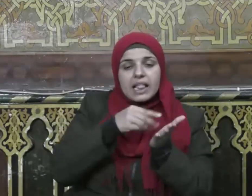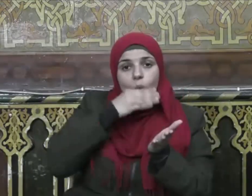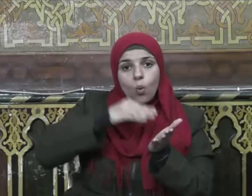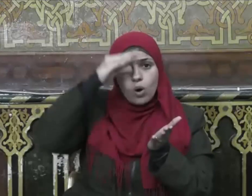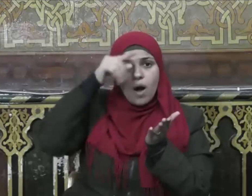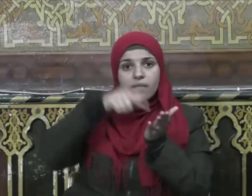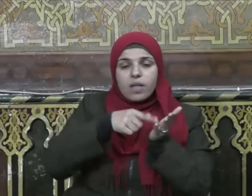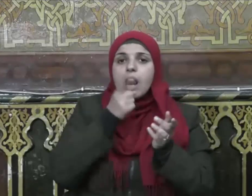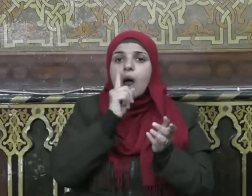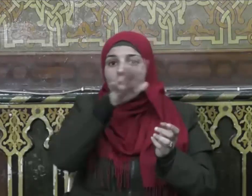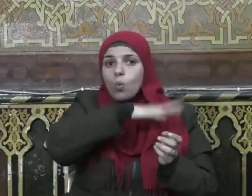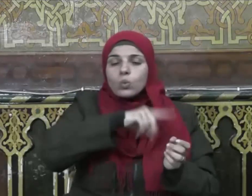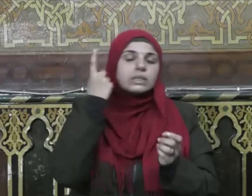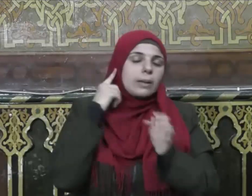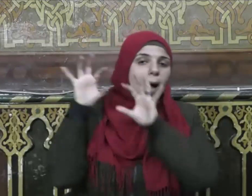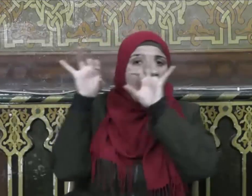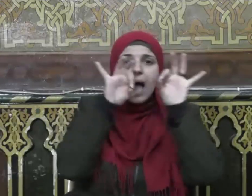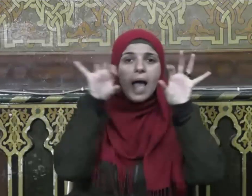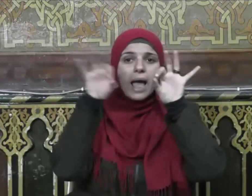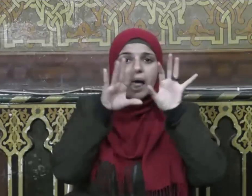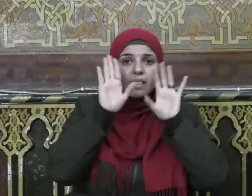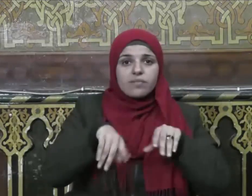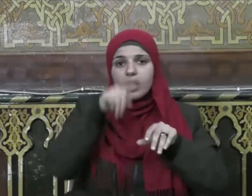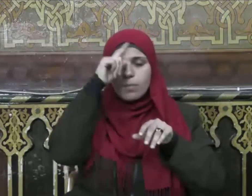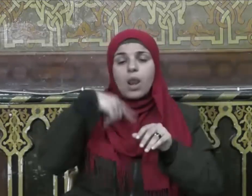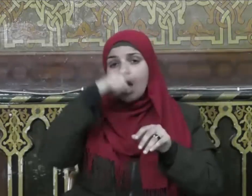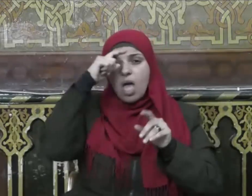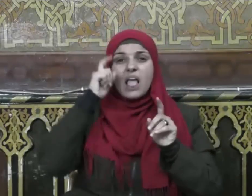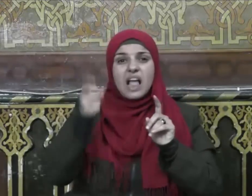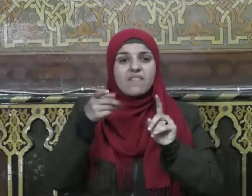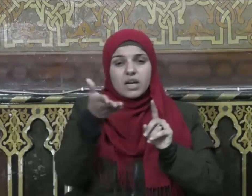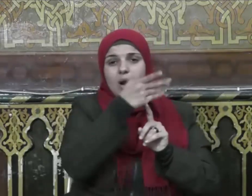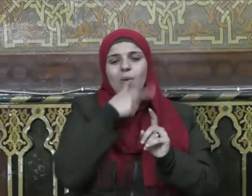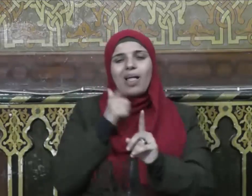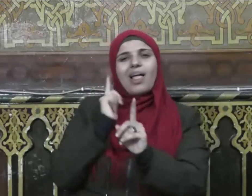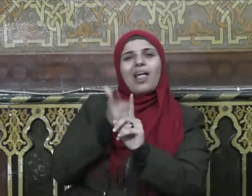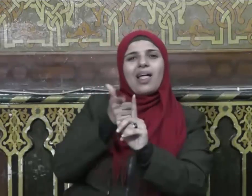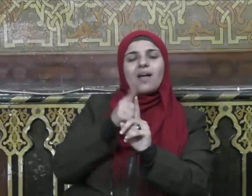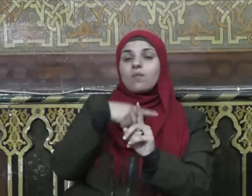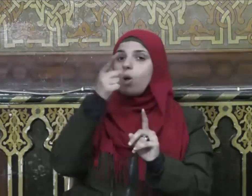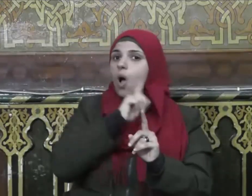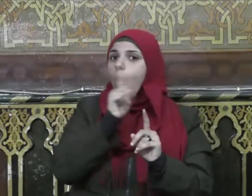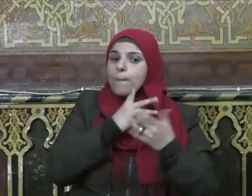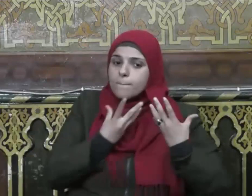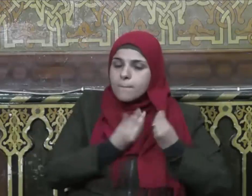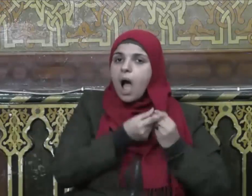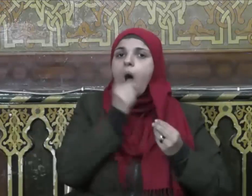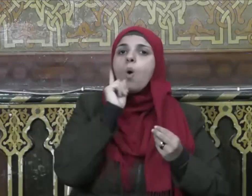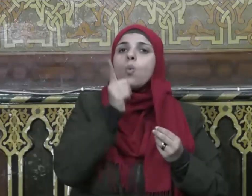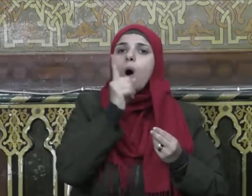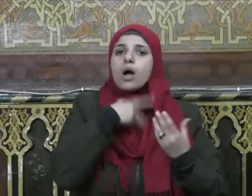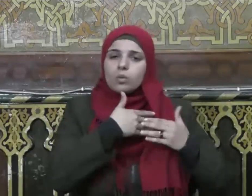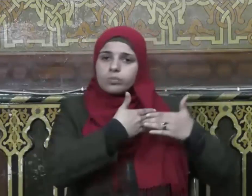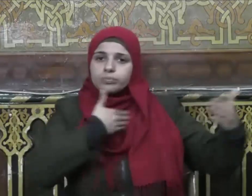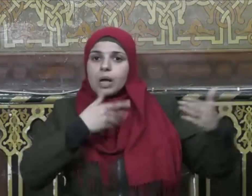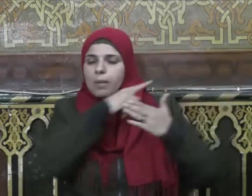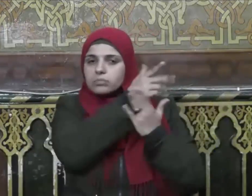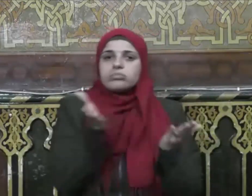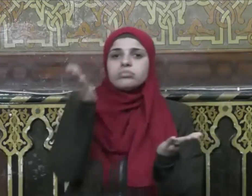سمعتم آيات الله يكفر بها ويستهزأ بها فلا تقعدوا معهم حتى يخوضوا في حديث